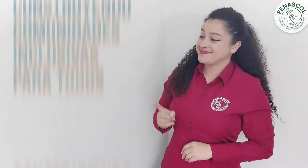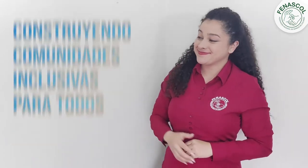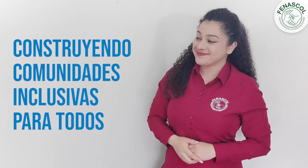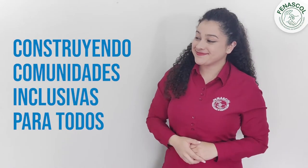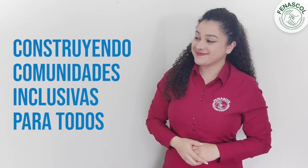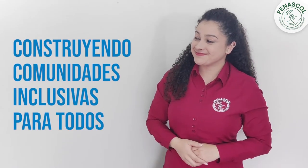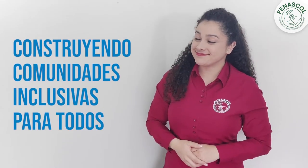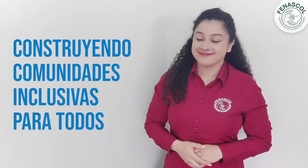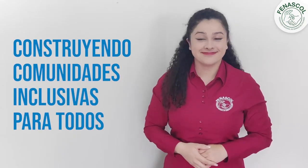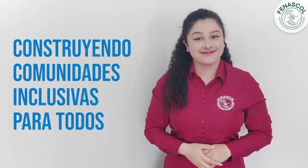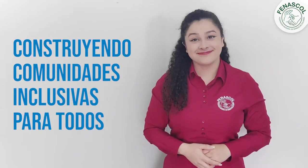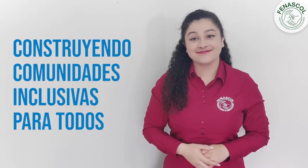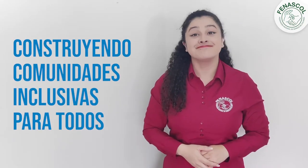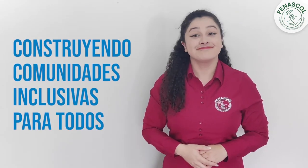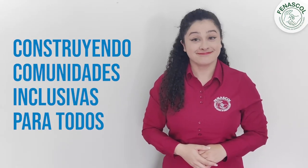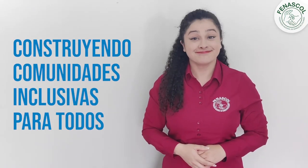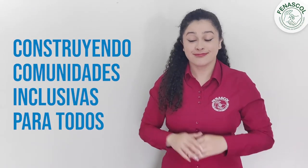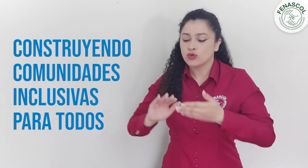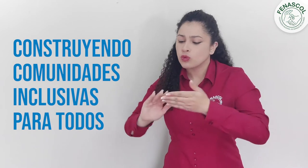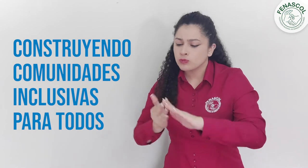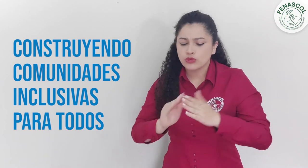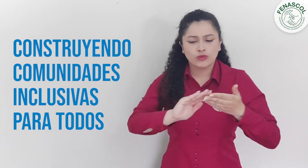Construyendo Comunidades Inclusivas para Todos.